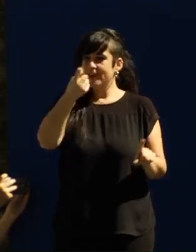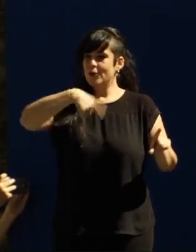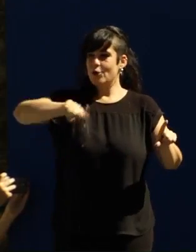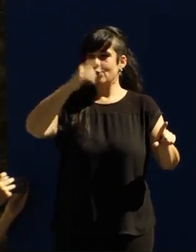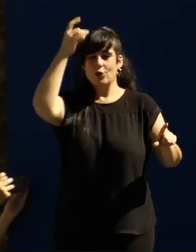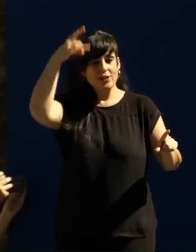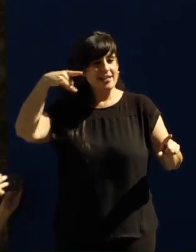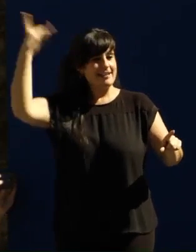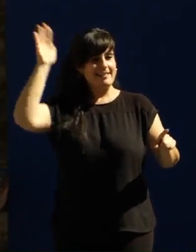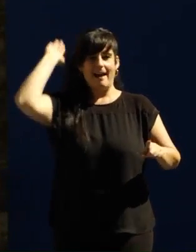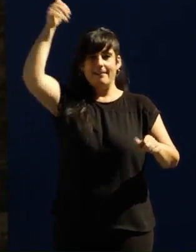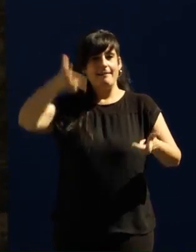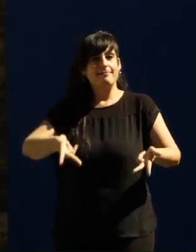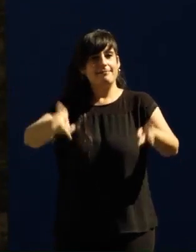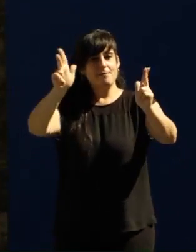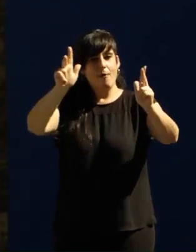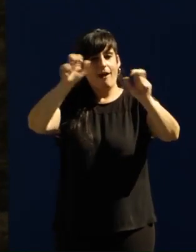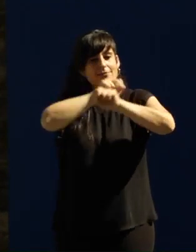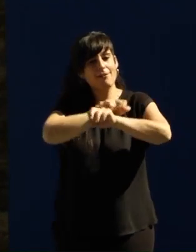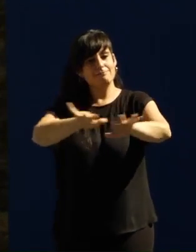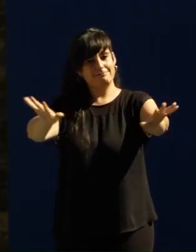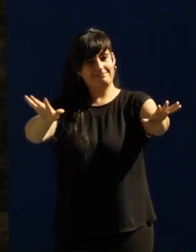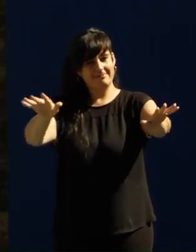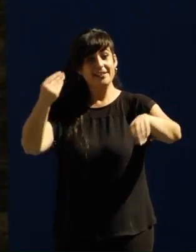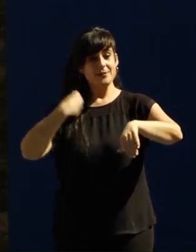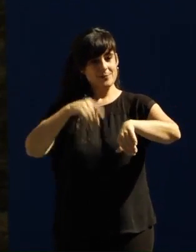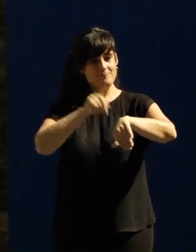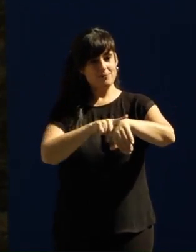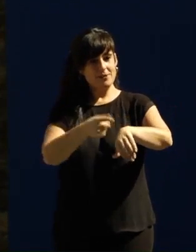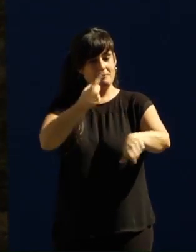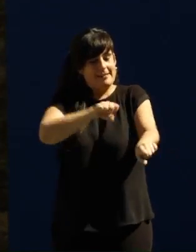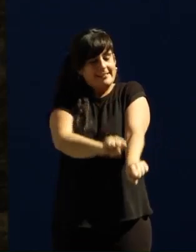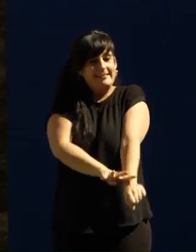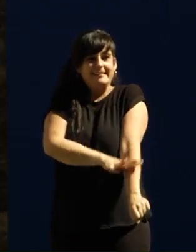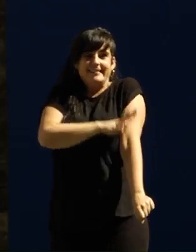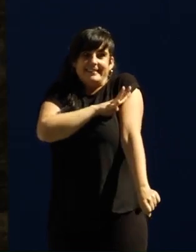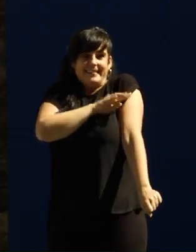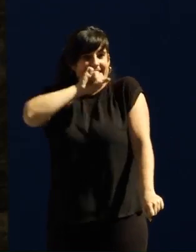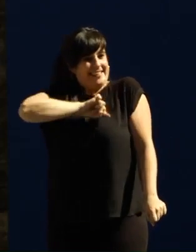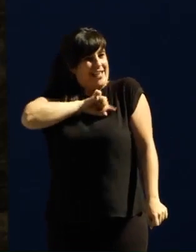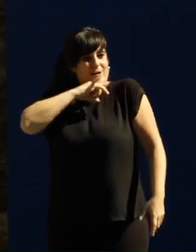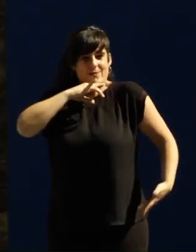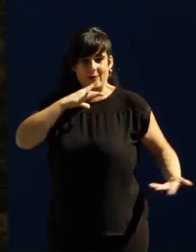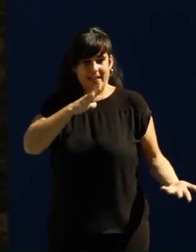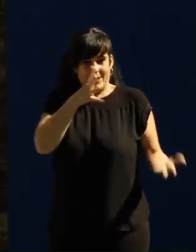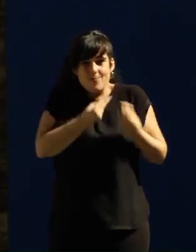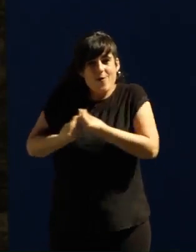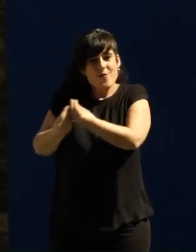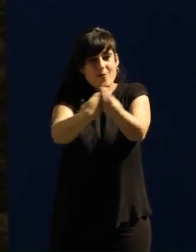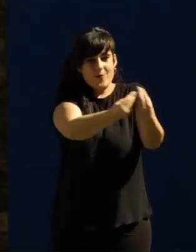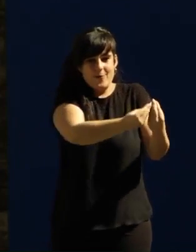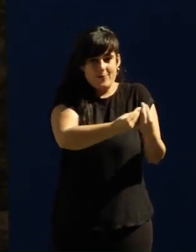profundamente democrática, pero a la vez que nos eriza la piel, que nos hace estar muy contentos, que nos hace estar muy alegres de estar juntos,